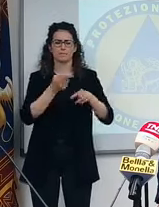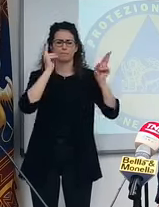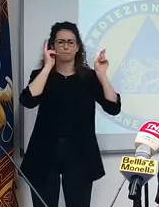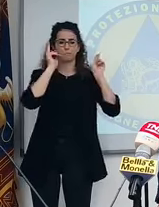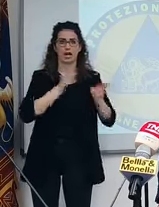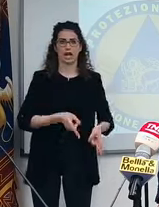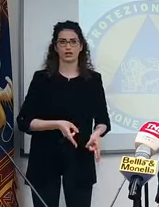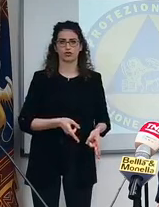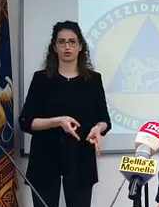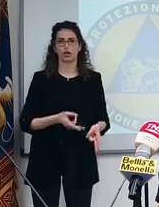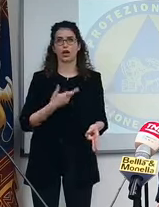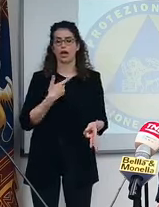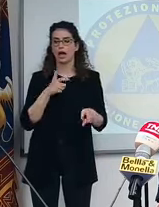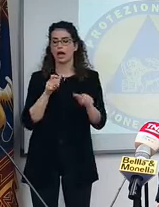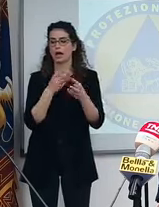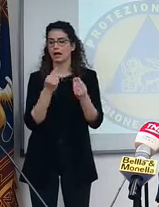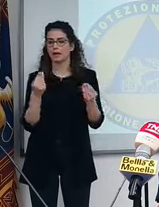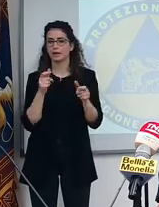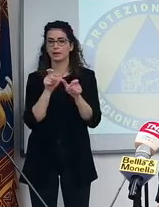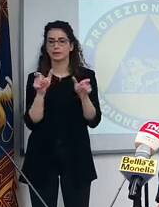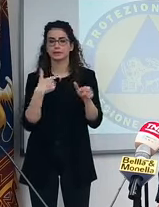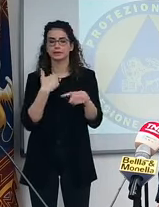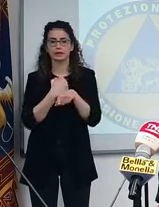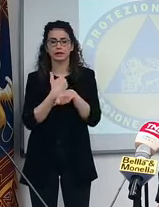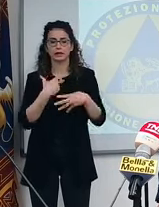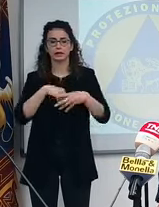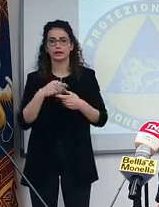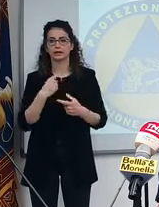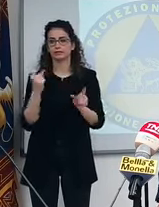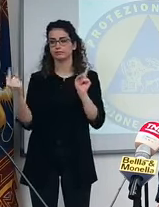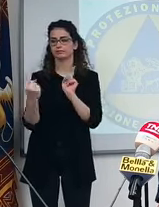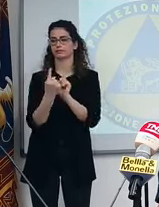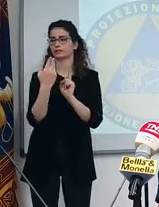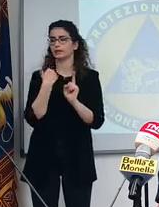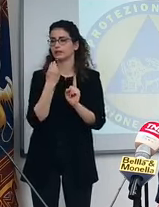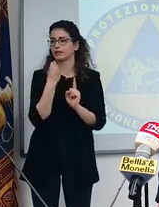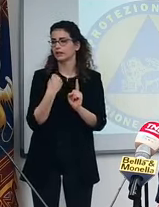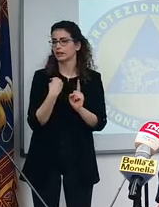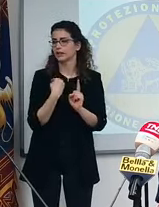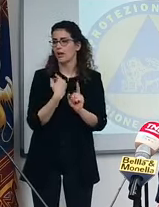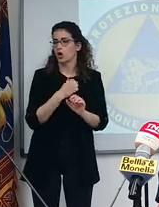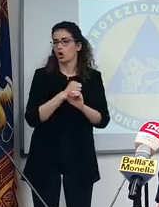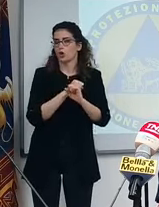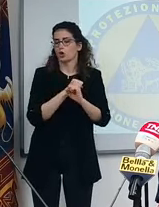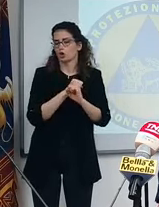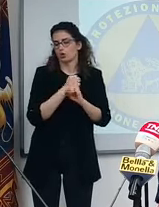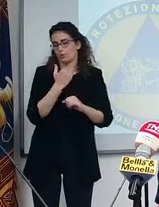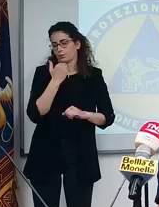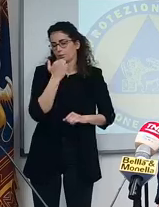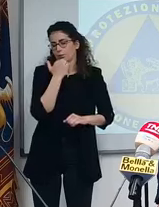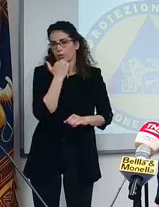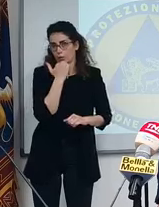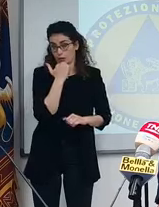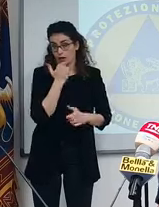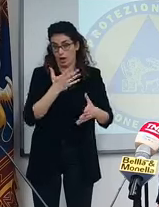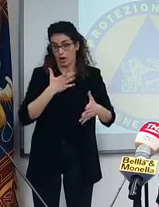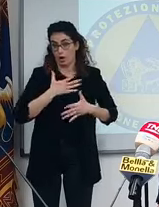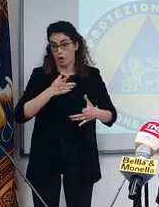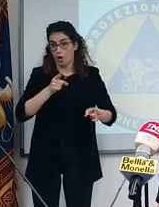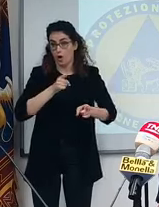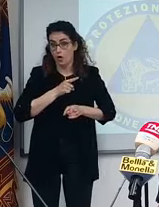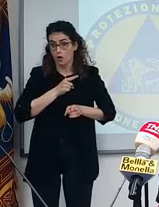Giustamente molti operatori quando io li incontro mi dicono, ma scusa, se era colpa nostra la diffusione dell'infezione, siamo